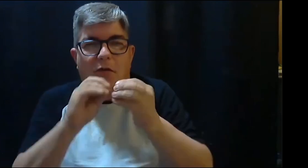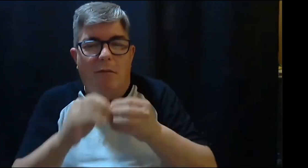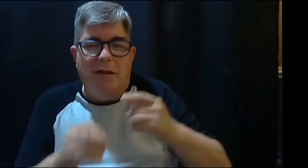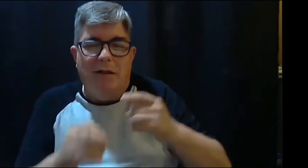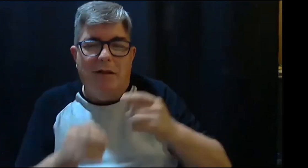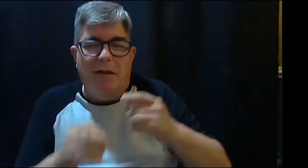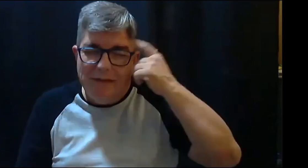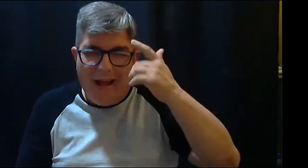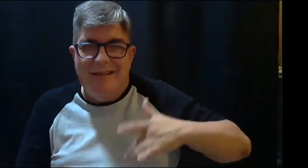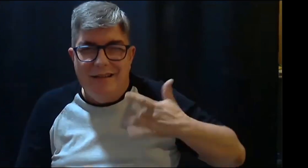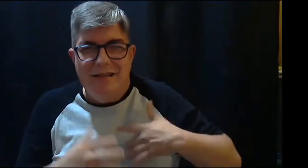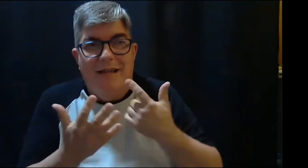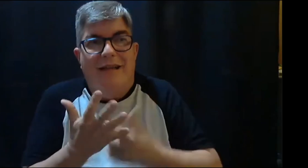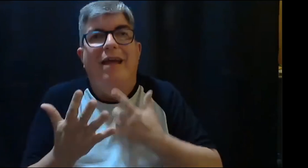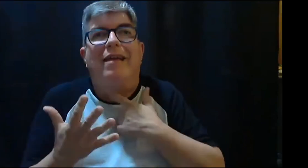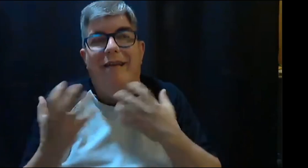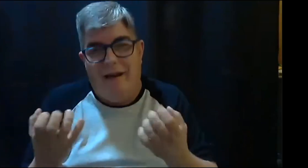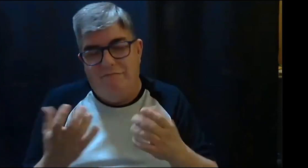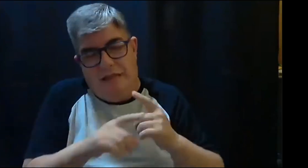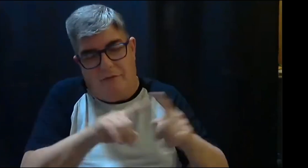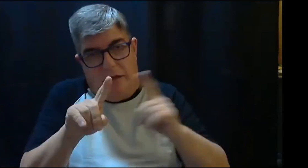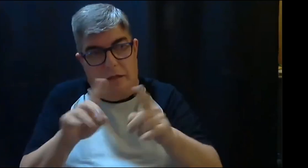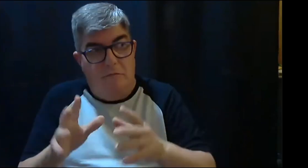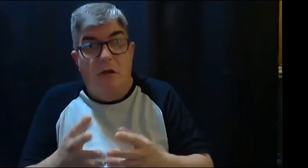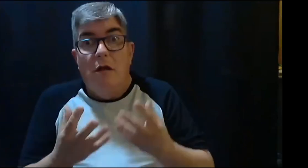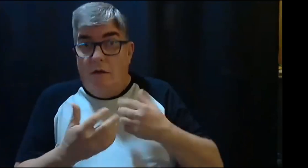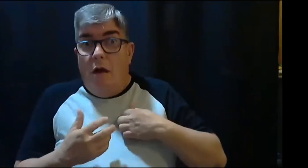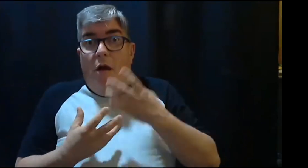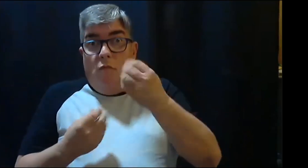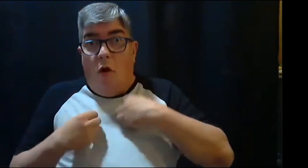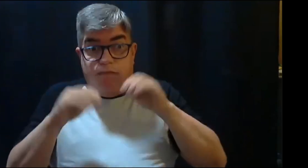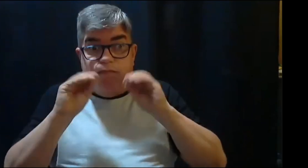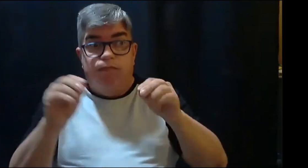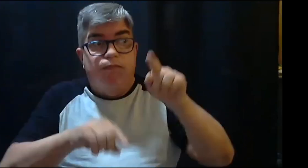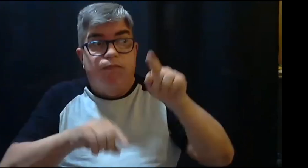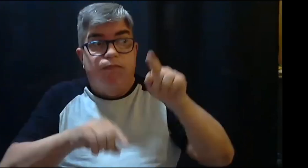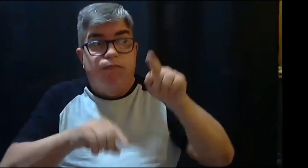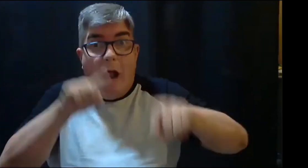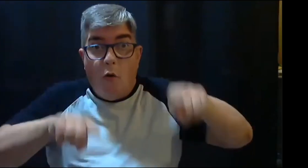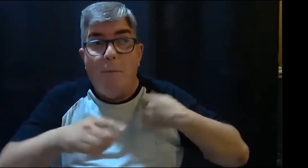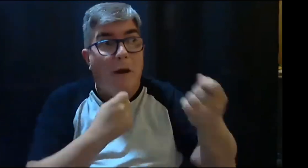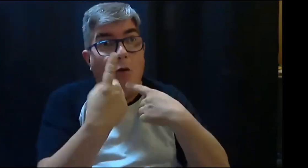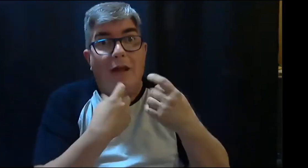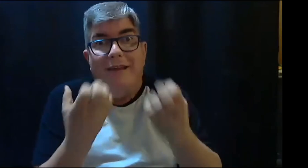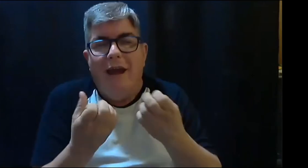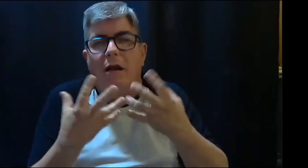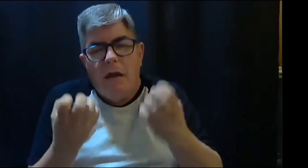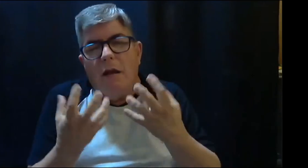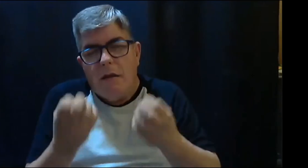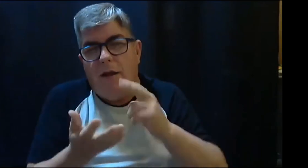intereses, cada uno pretende cosas distintas y siente de la manera distinta. Pero en la medida en que se pueda formar, que